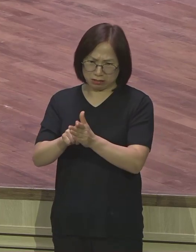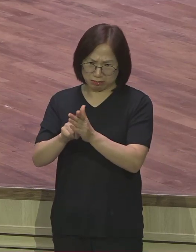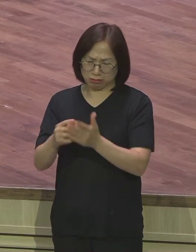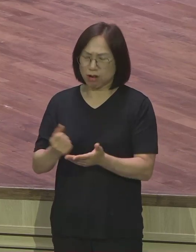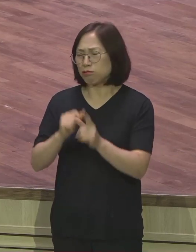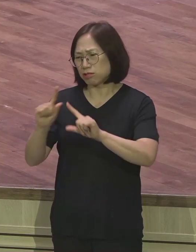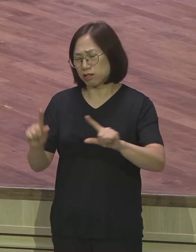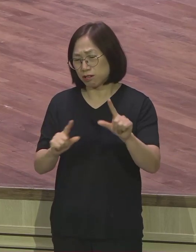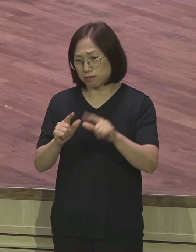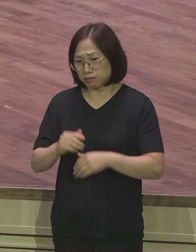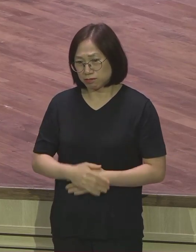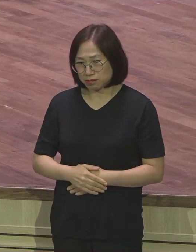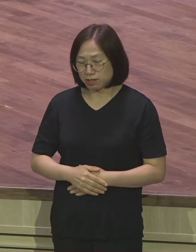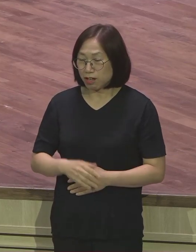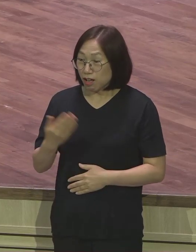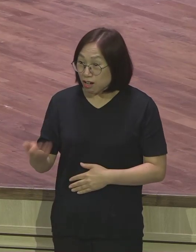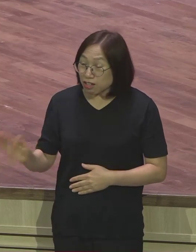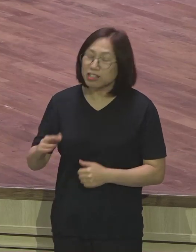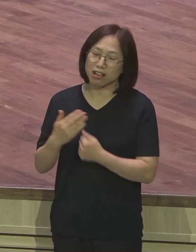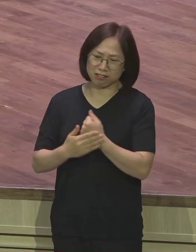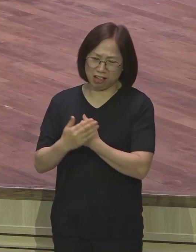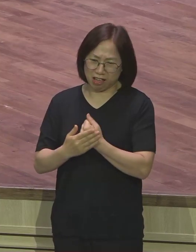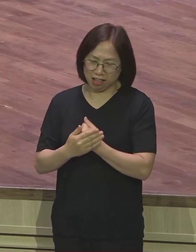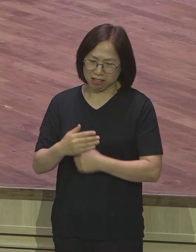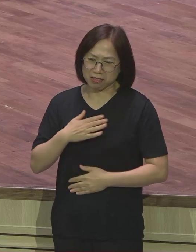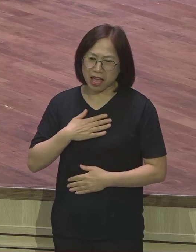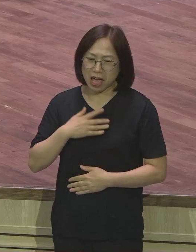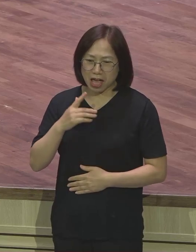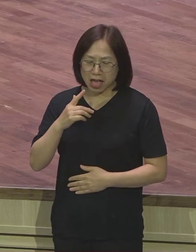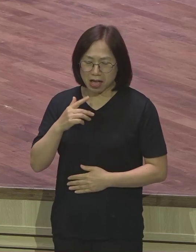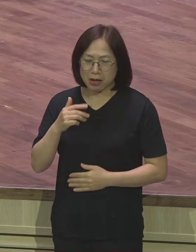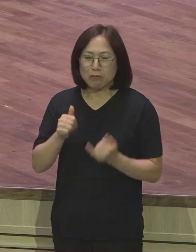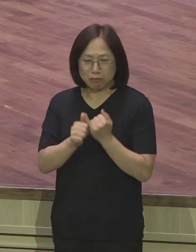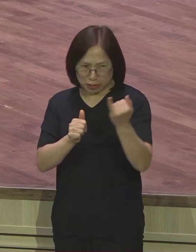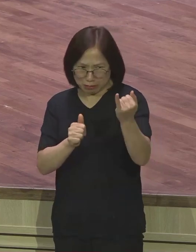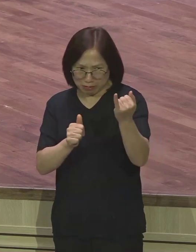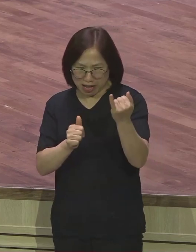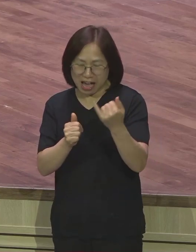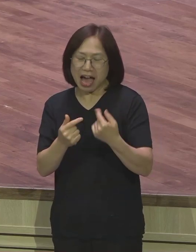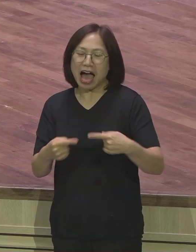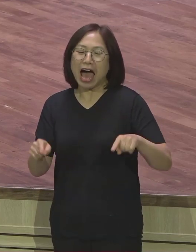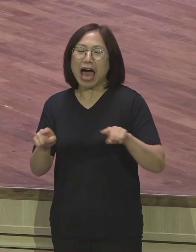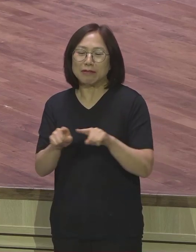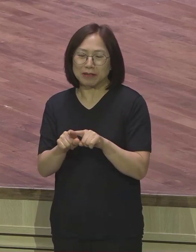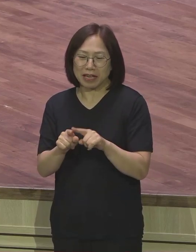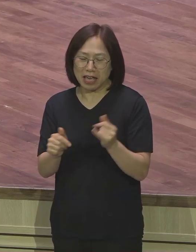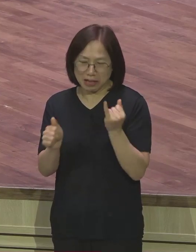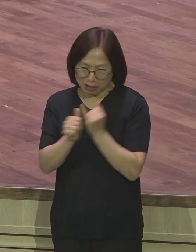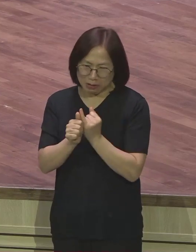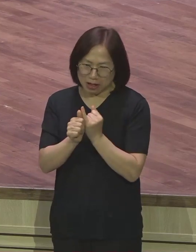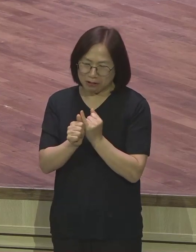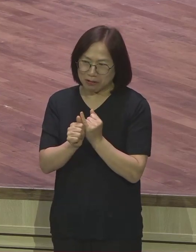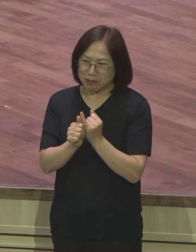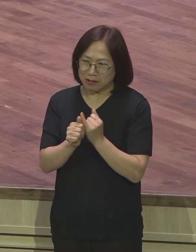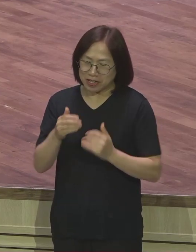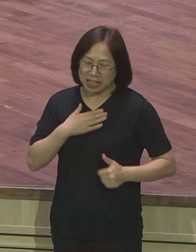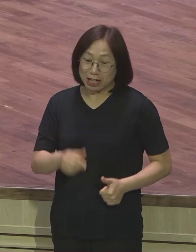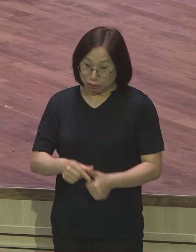그런데 은혜죠. 저희 집사람이 저를 받아주고 구원해 주었습니다. 그래서 그리스 다음으로 제가 참